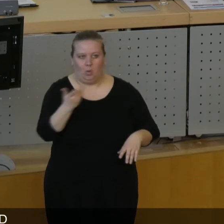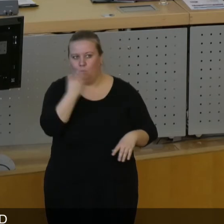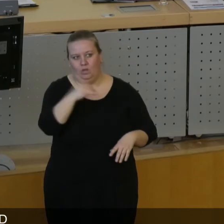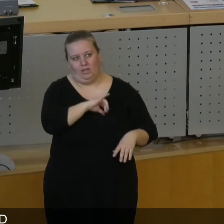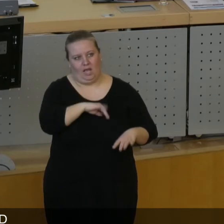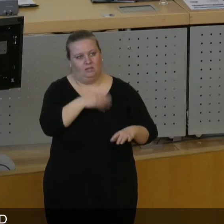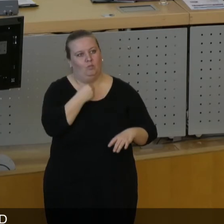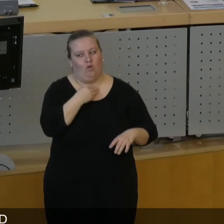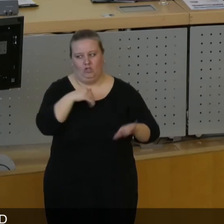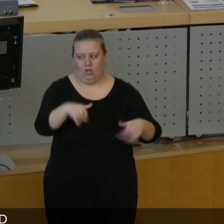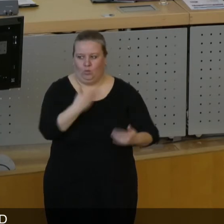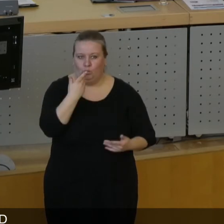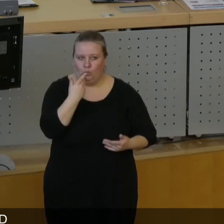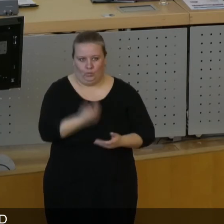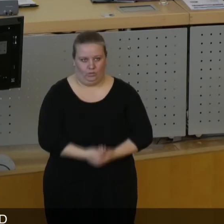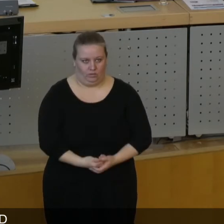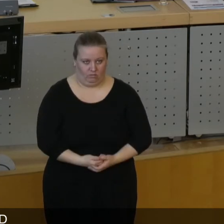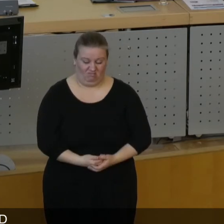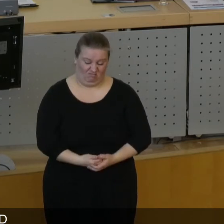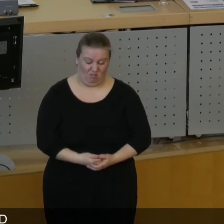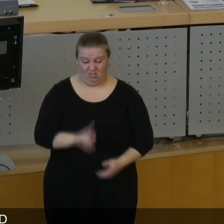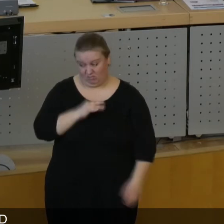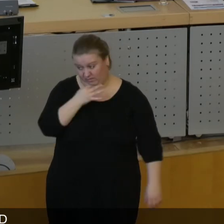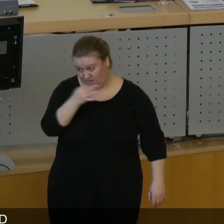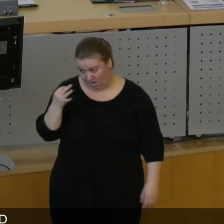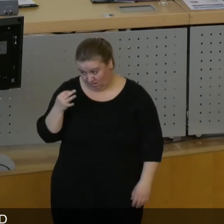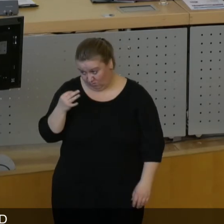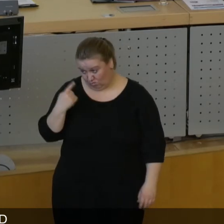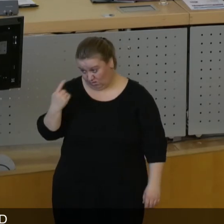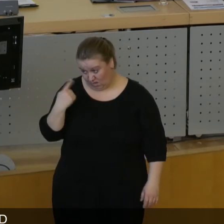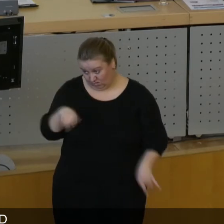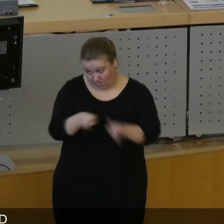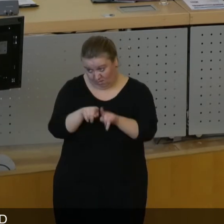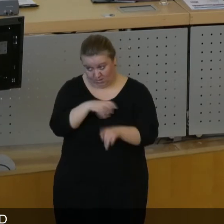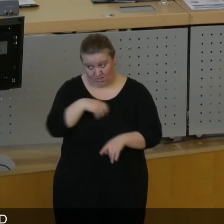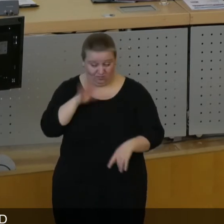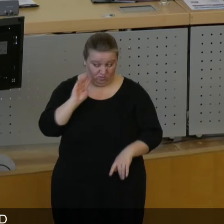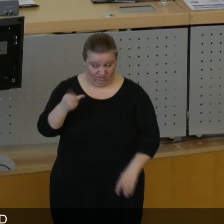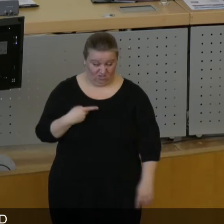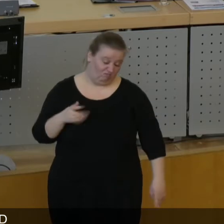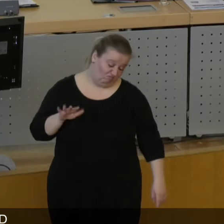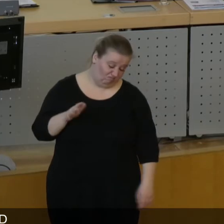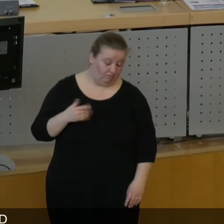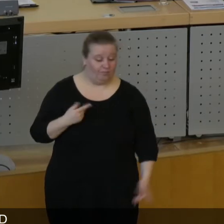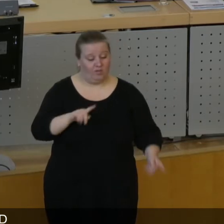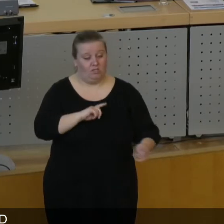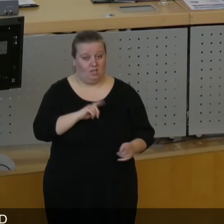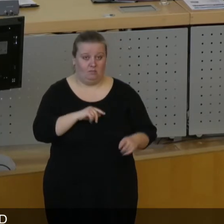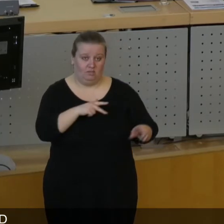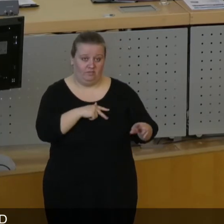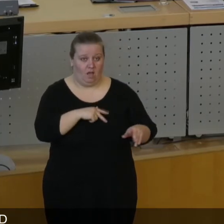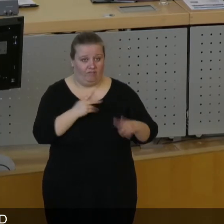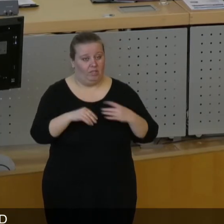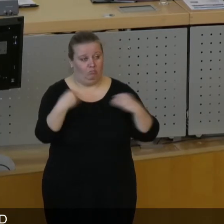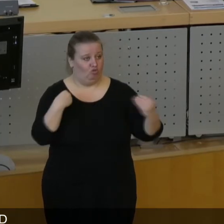kein Bedürfnis nach mehr Bürgerbeteiligung. Da frage ich mich ehrlich gesagt, ob Sie im selben Dresden wohnen wie ich. Da kriege ich ganz, ganz